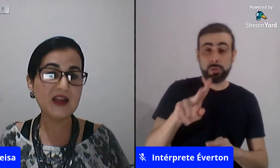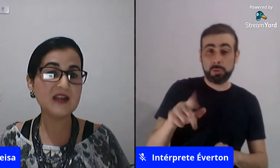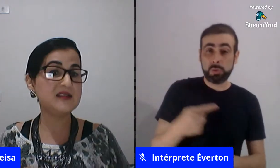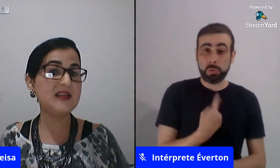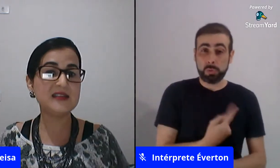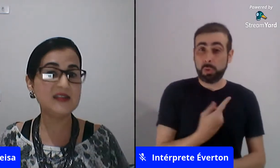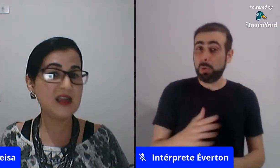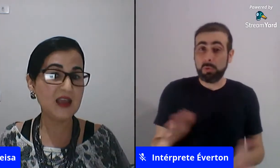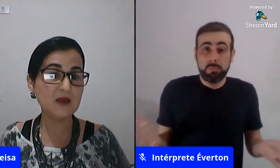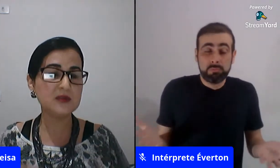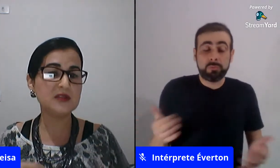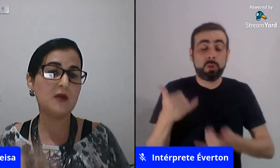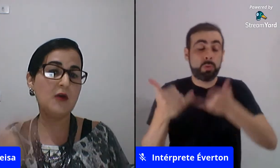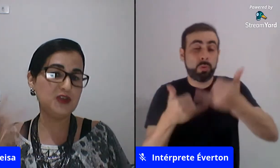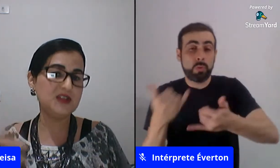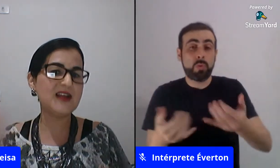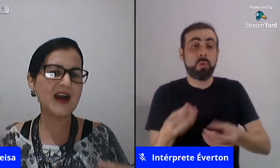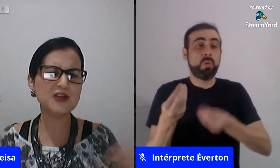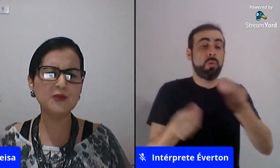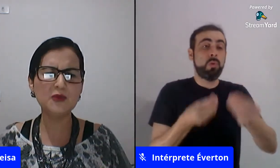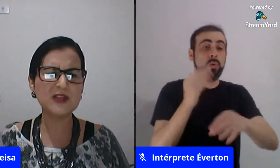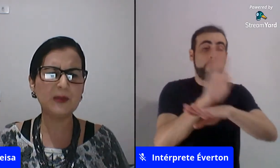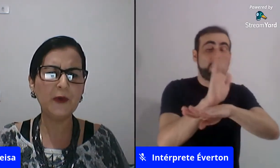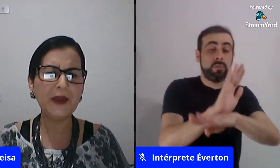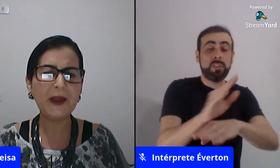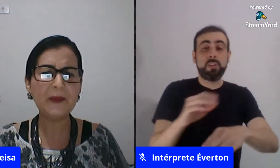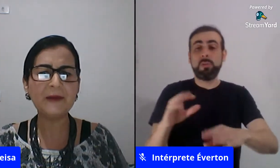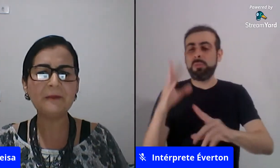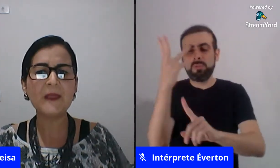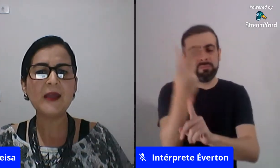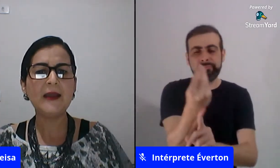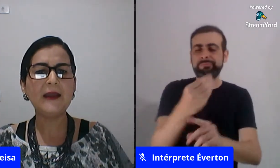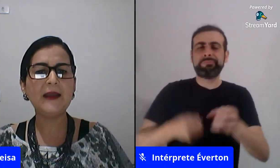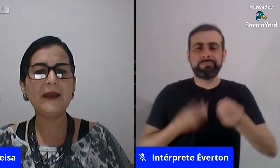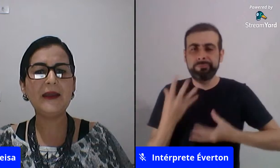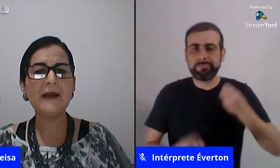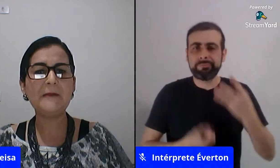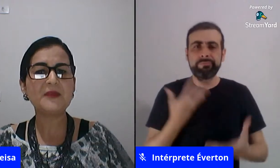trailers desenhos igual eu disse arte, música, poema